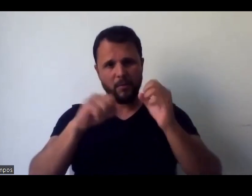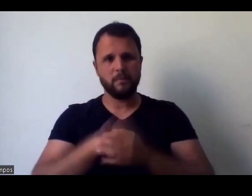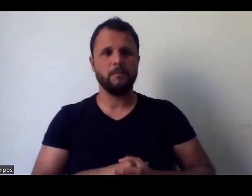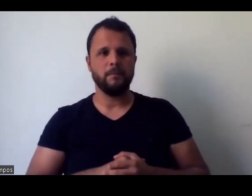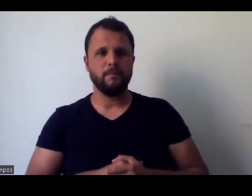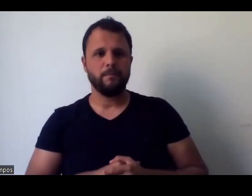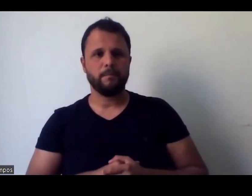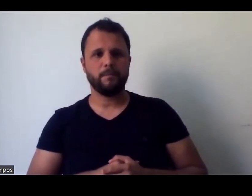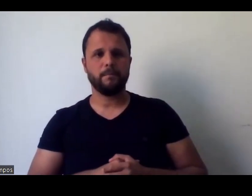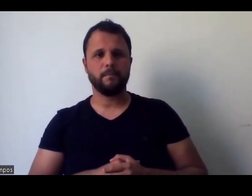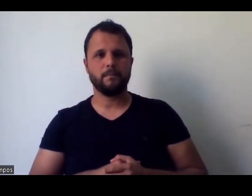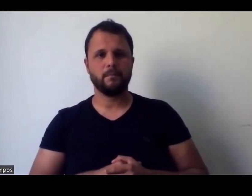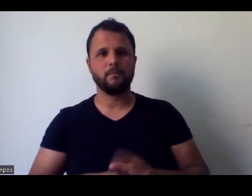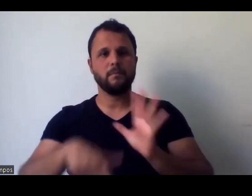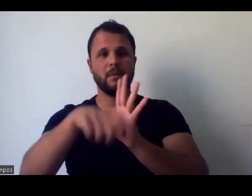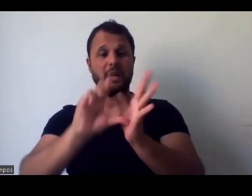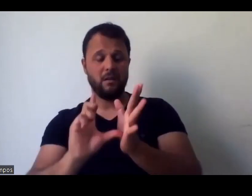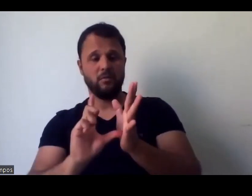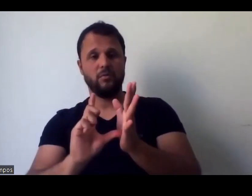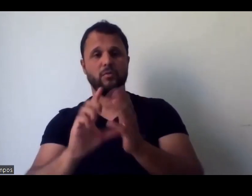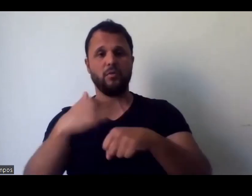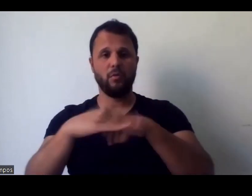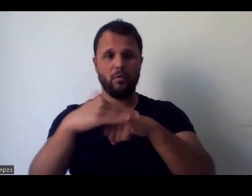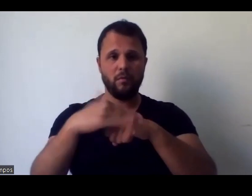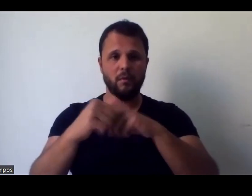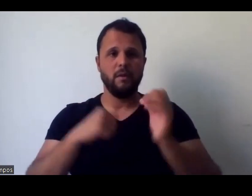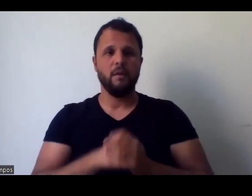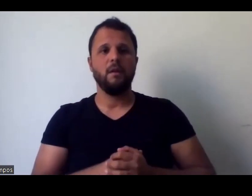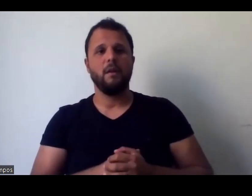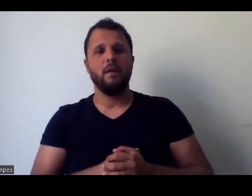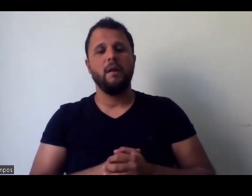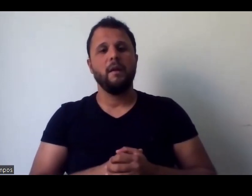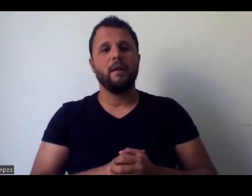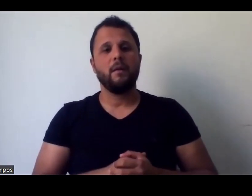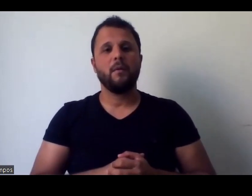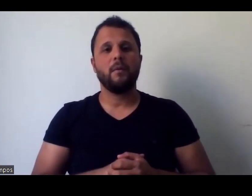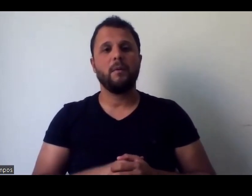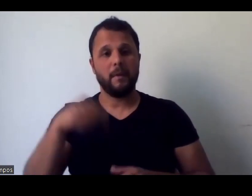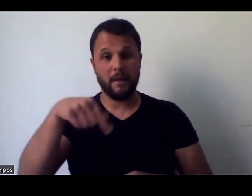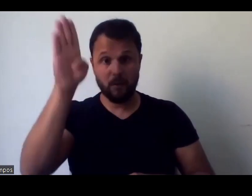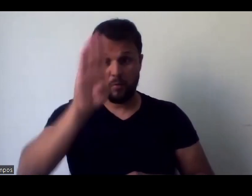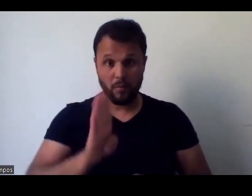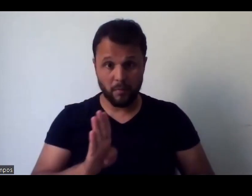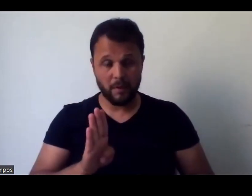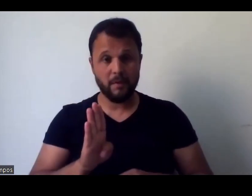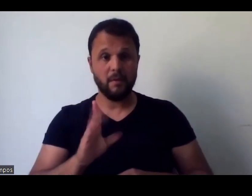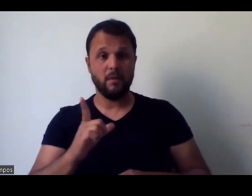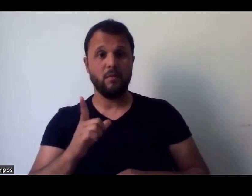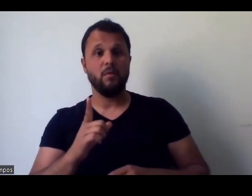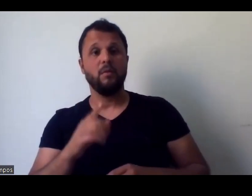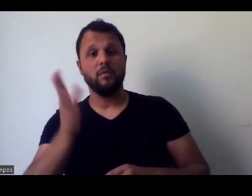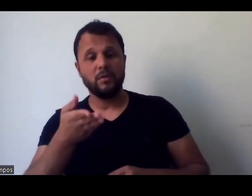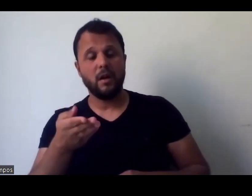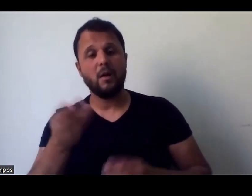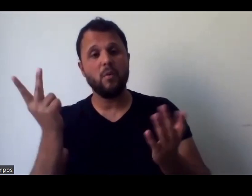de eu entrar nessa pauta, queria, como você falou da Wikipedia, né, dos hackathons, aqui no Brasil já aconteceram algumas edições de